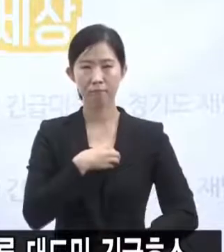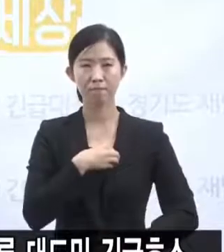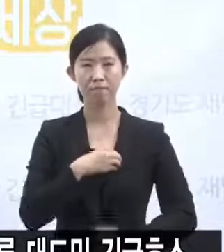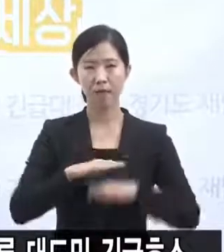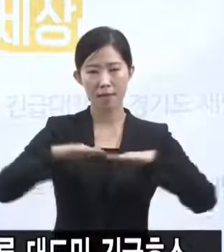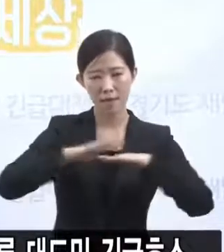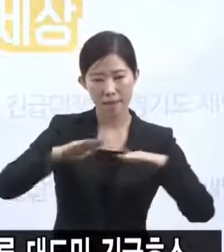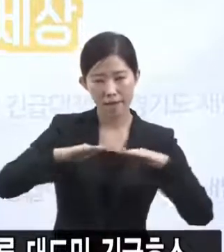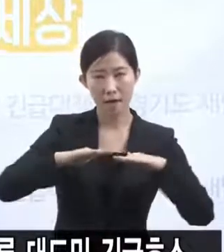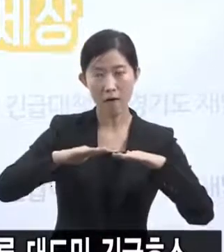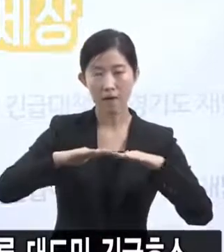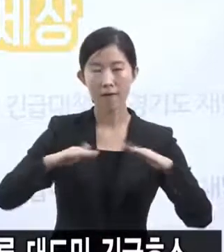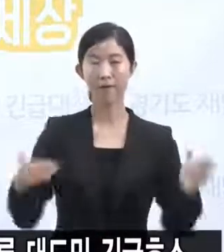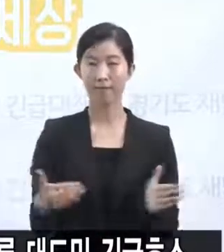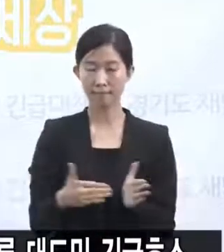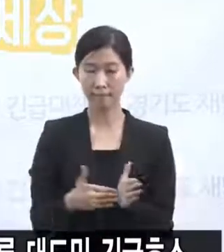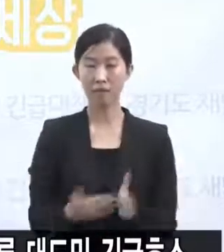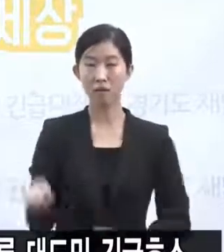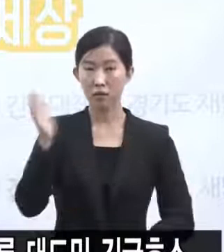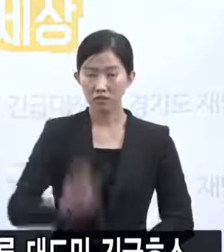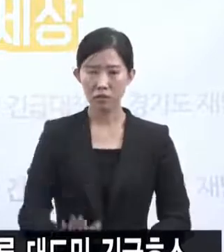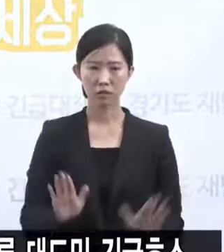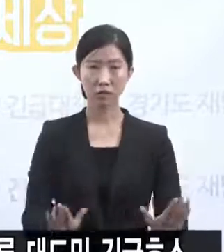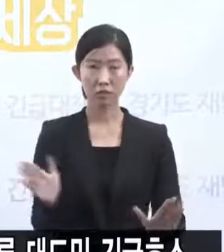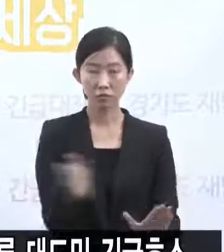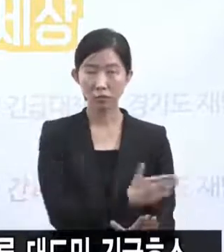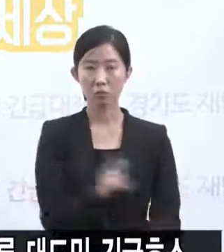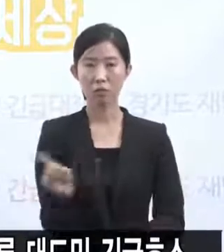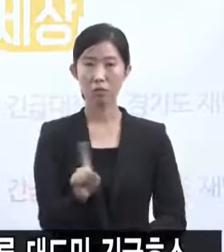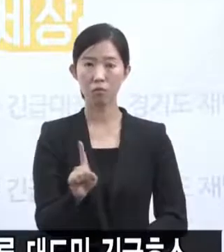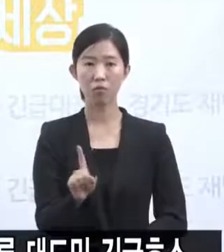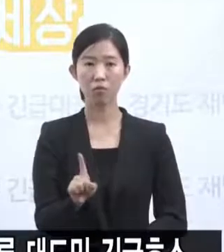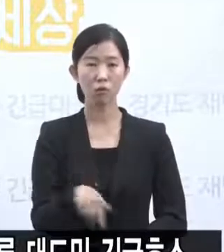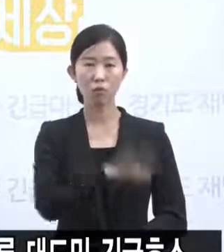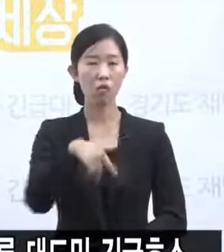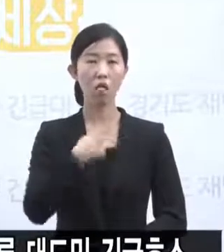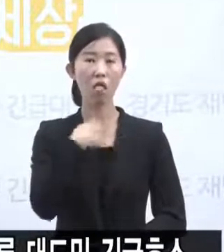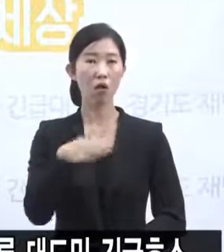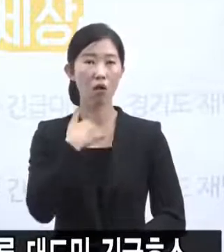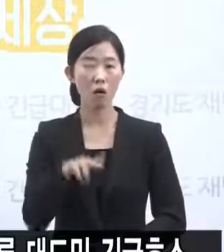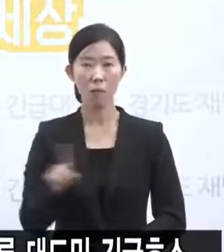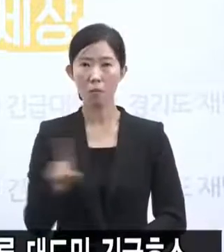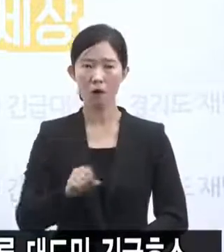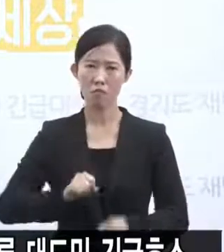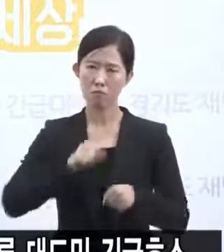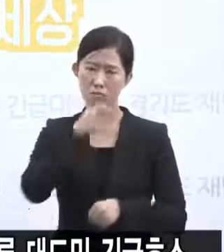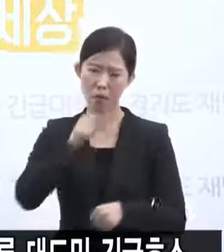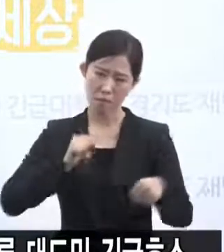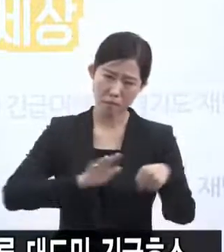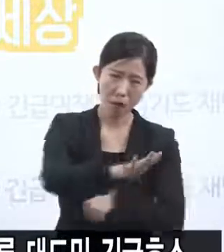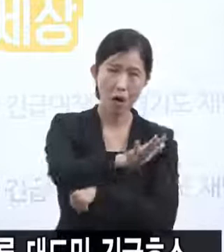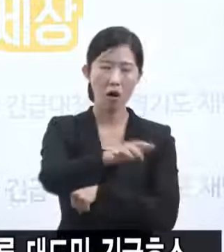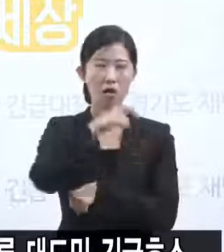거두어 왔다면 지금부터는 지금까지 겪어보지 못한 쓰나미급의 대충격의